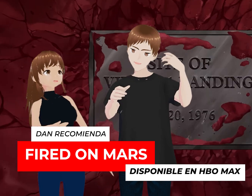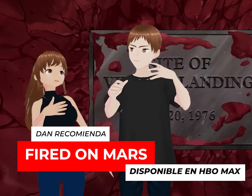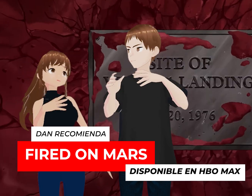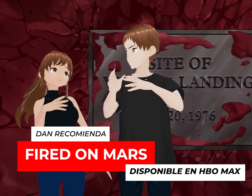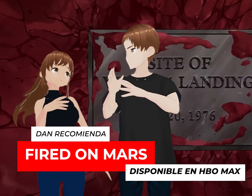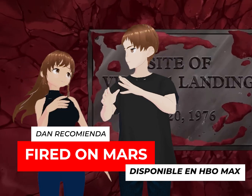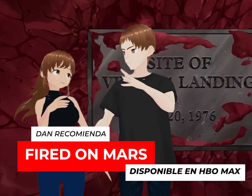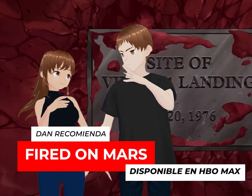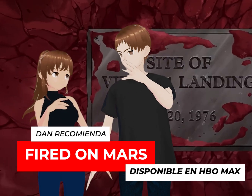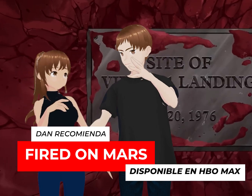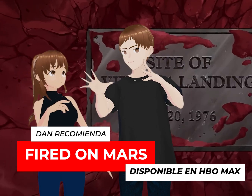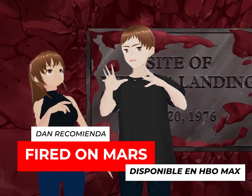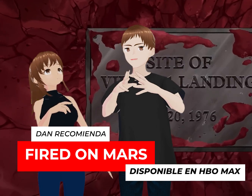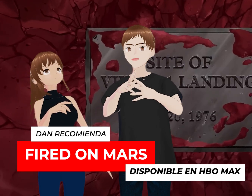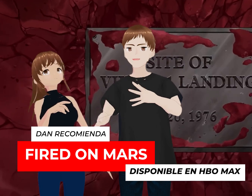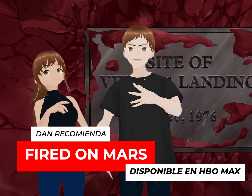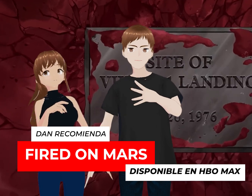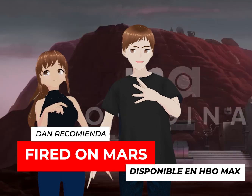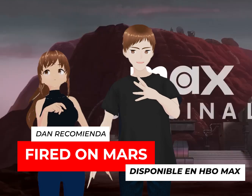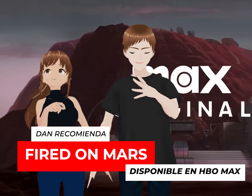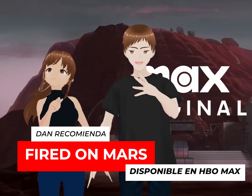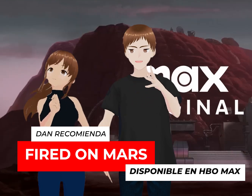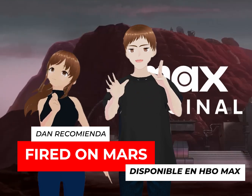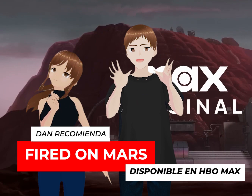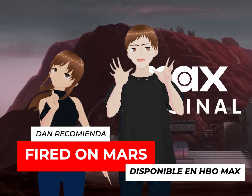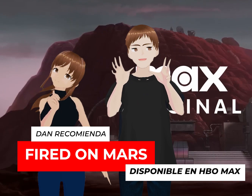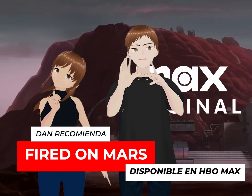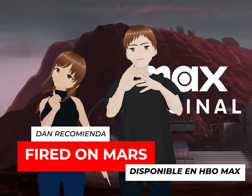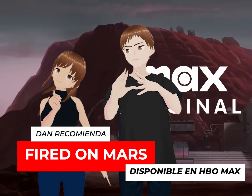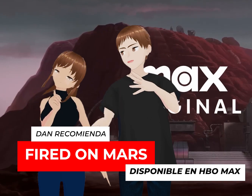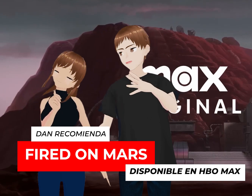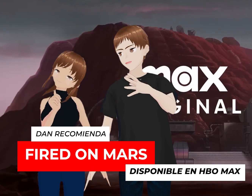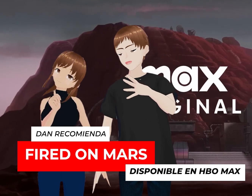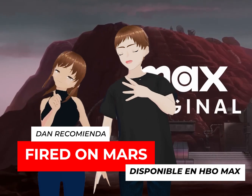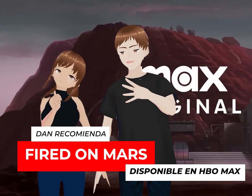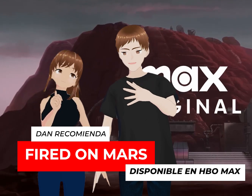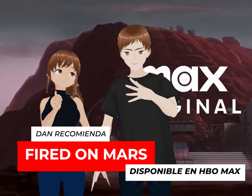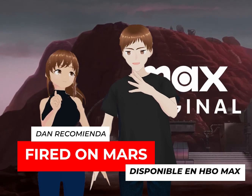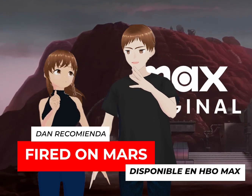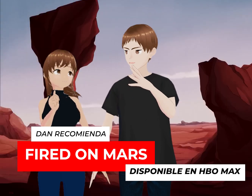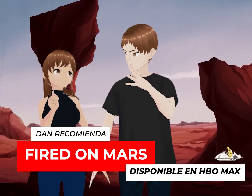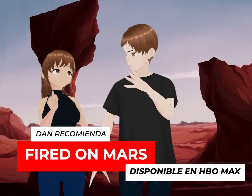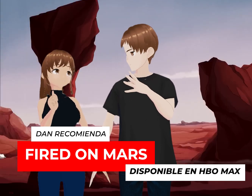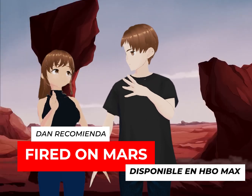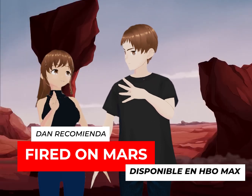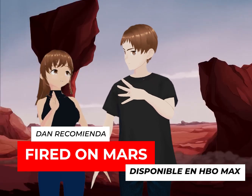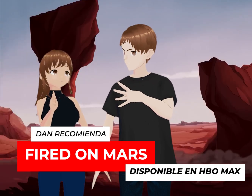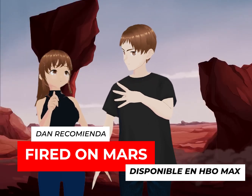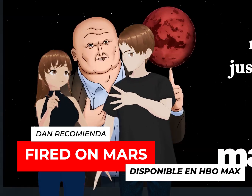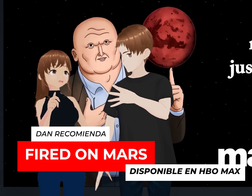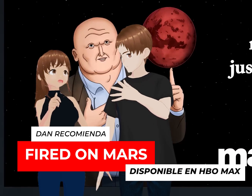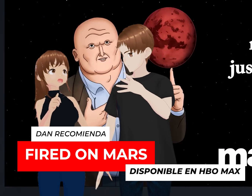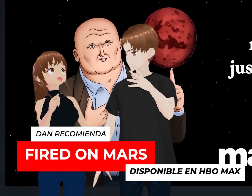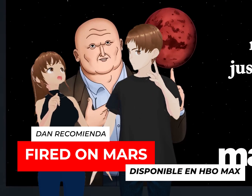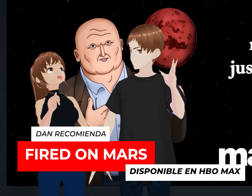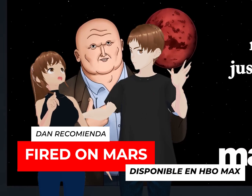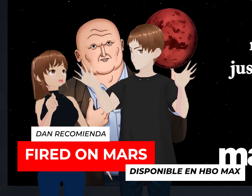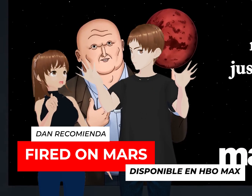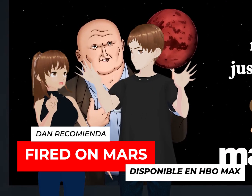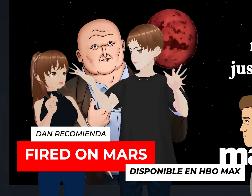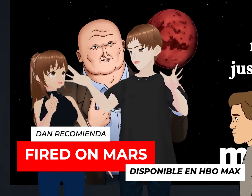o Max, si nos están viendo en Estados Unidos, ustedes allá, que se llama Fire on Mars o Despedido en Marte.